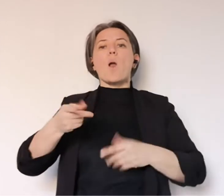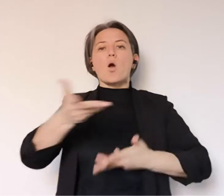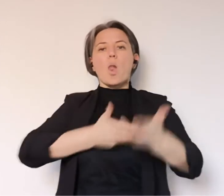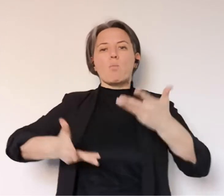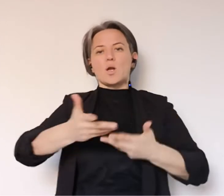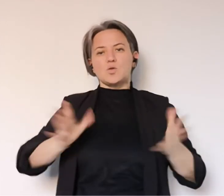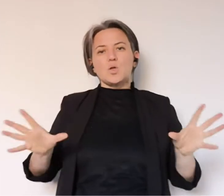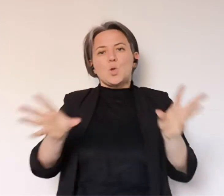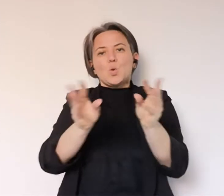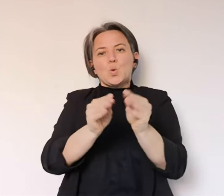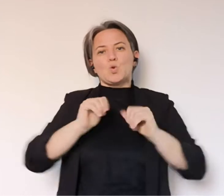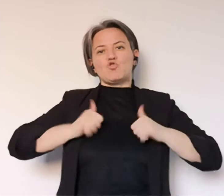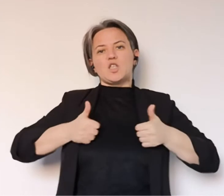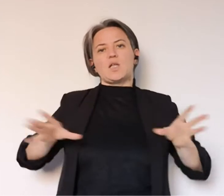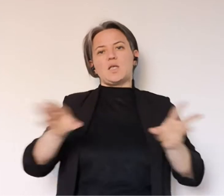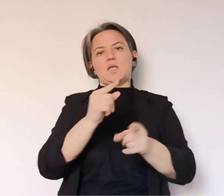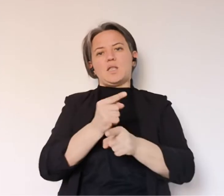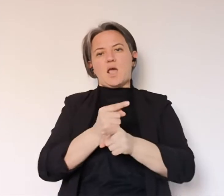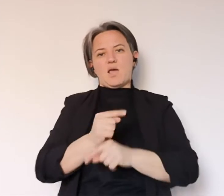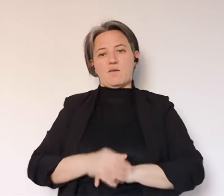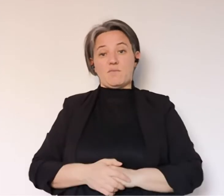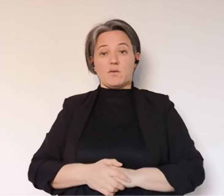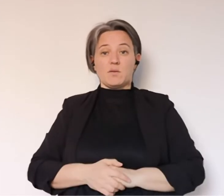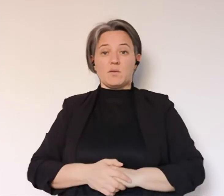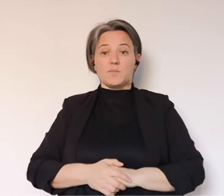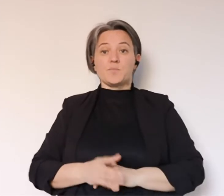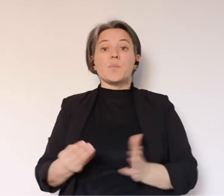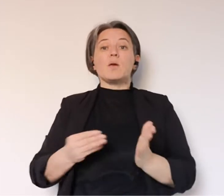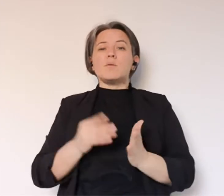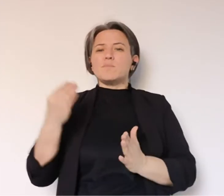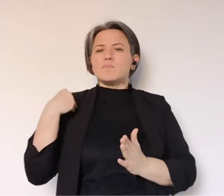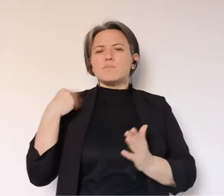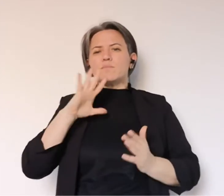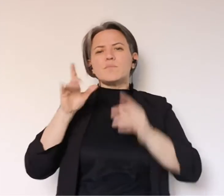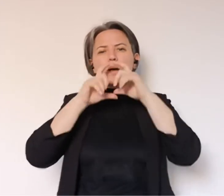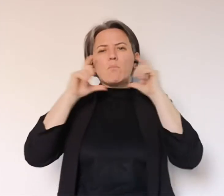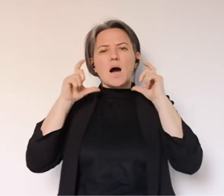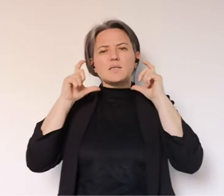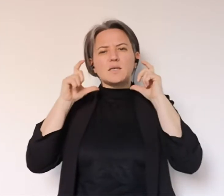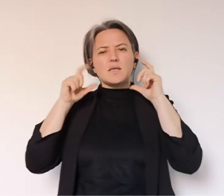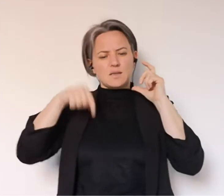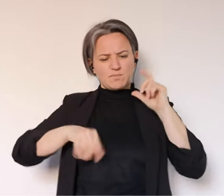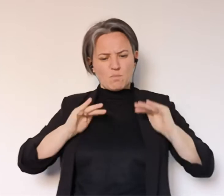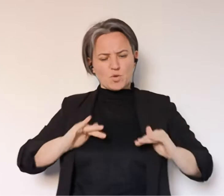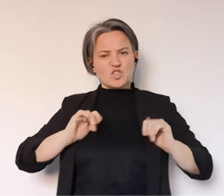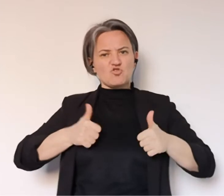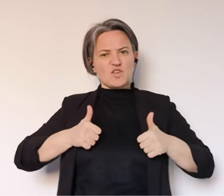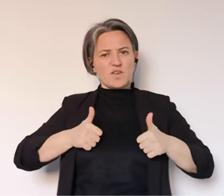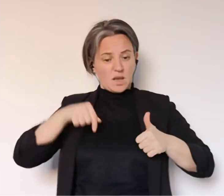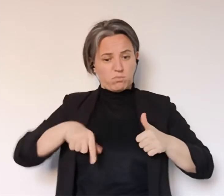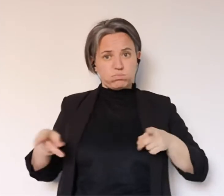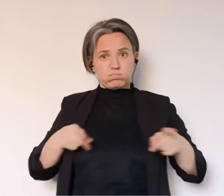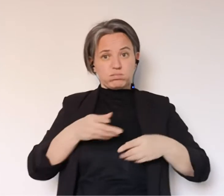la propria parte ma l'elemento fondamentale è la collaborazione di tutti i cittadini. Mi state chiedendo rispetto alle mascherine,